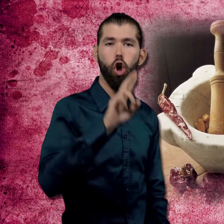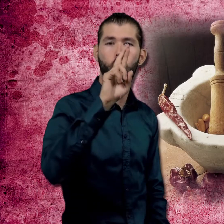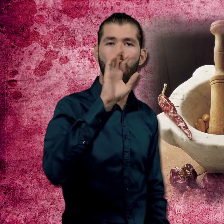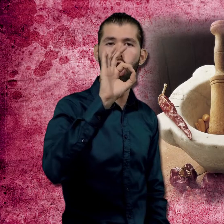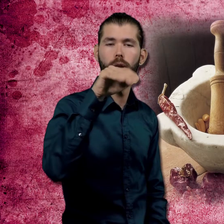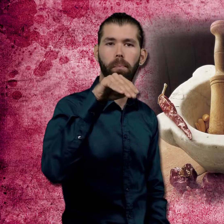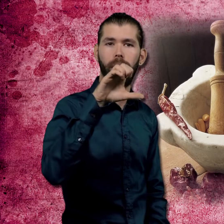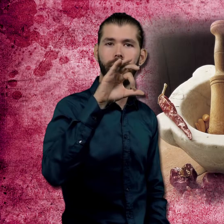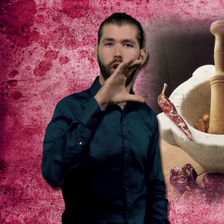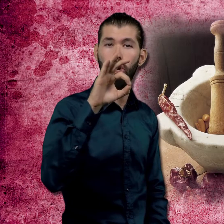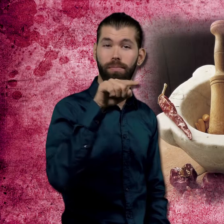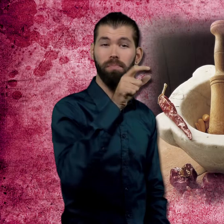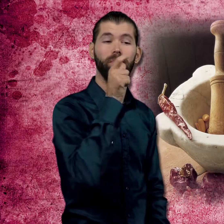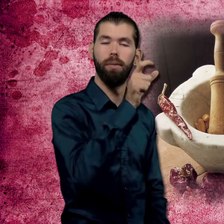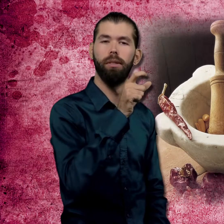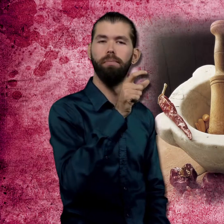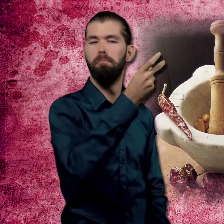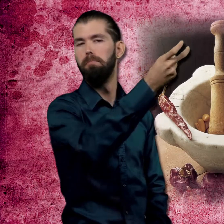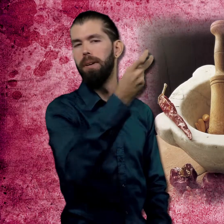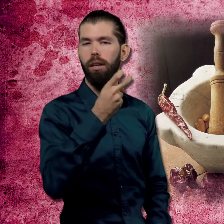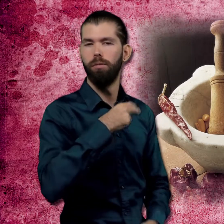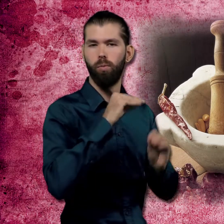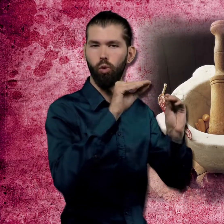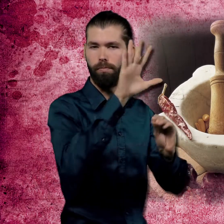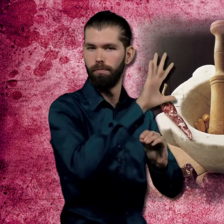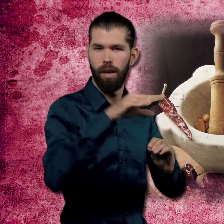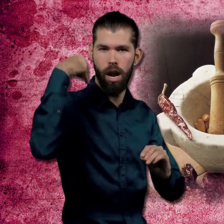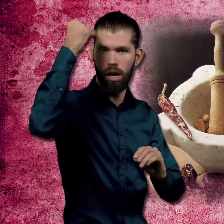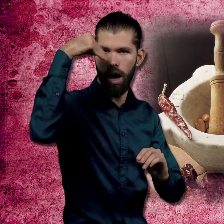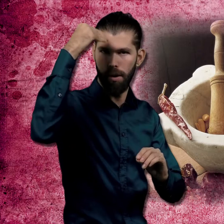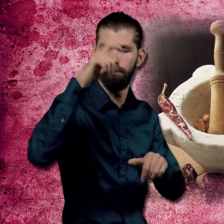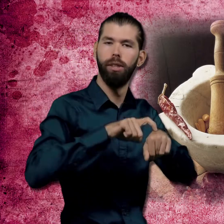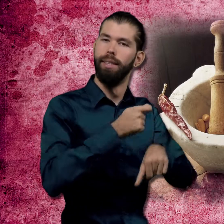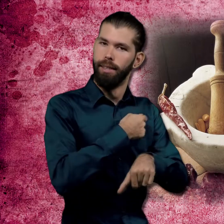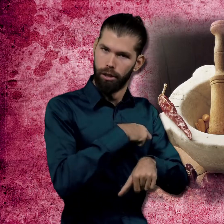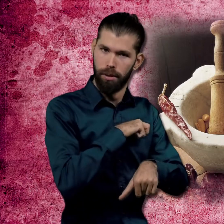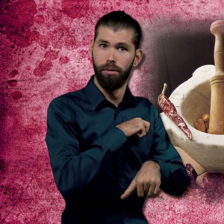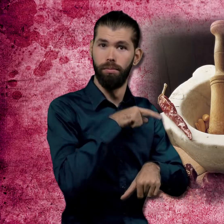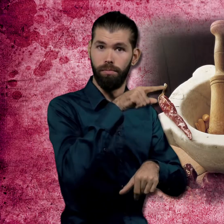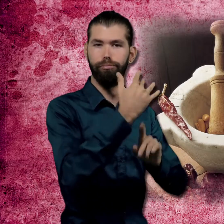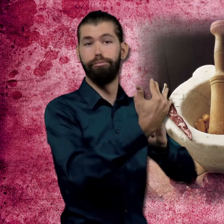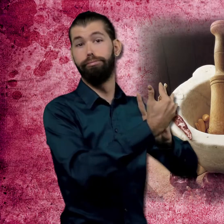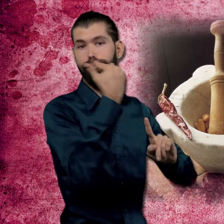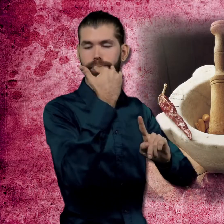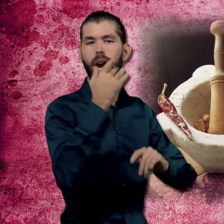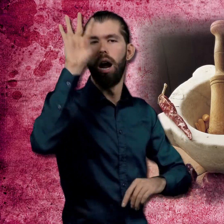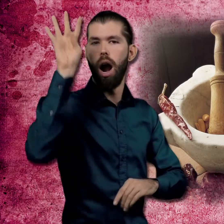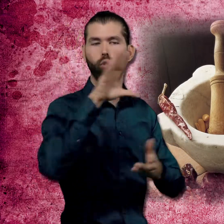El romesco és tot un món. Paraula d'origen musàrab, s'ha implantat amb un èxit rotund a tots els indrets de la